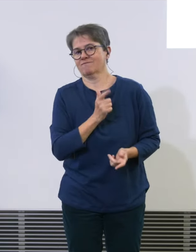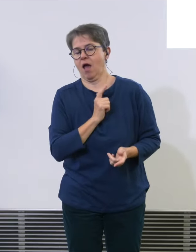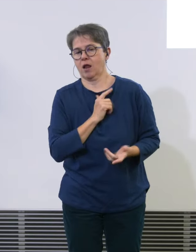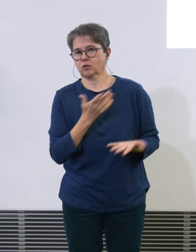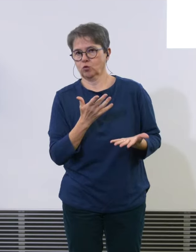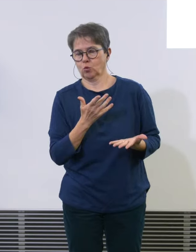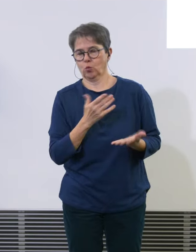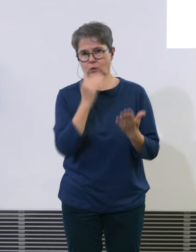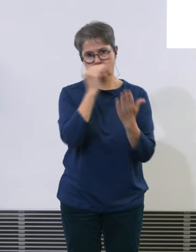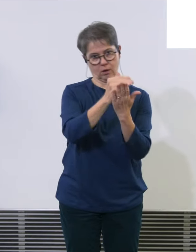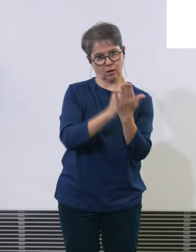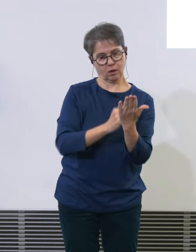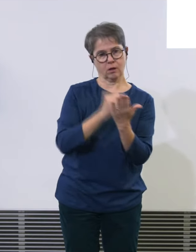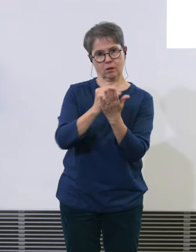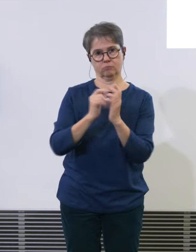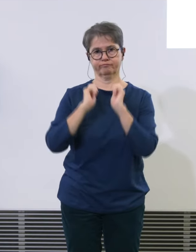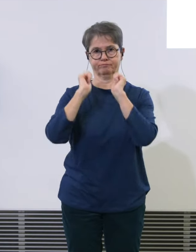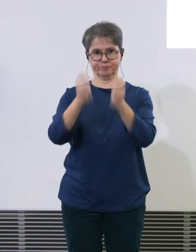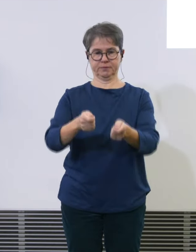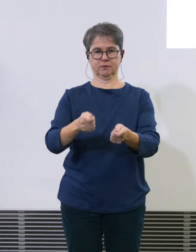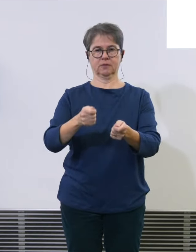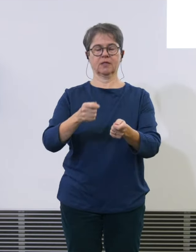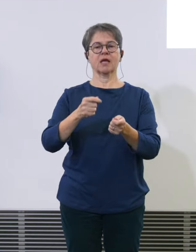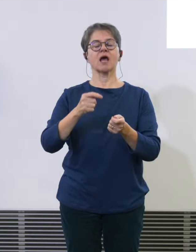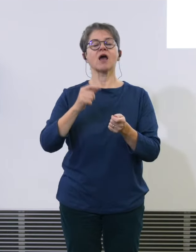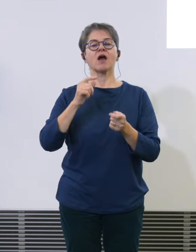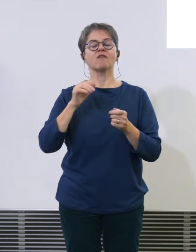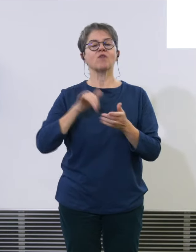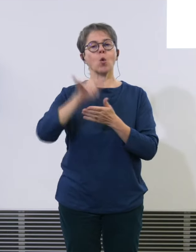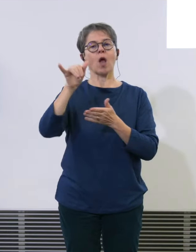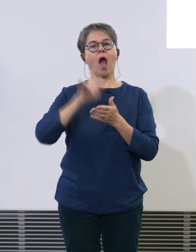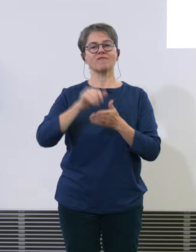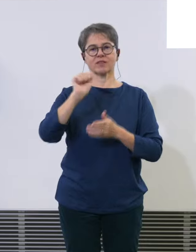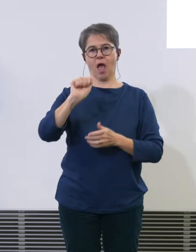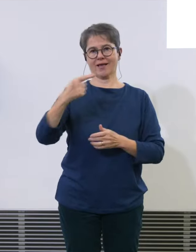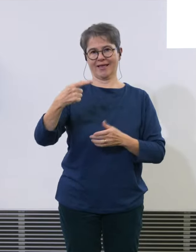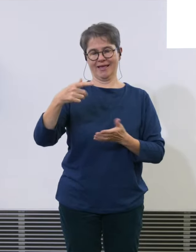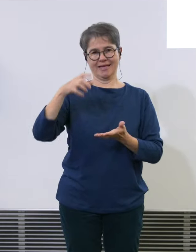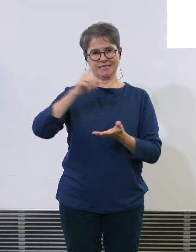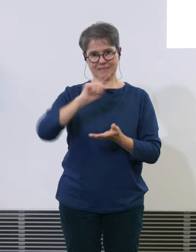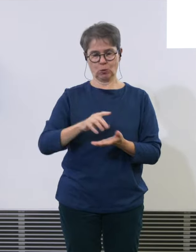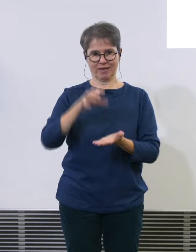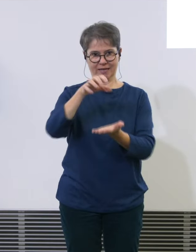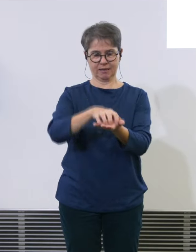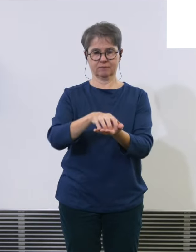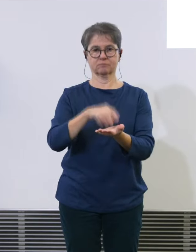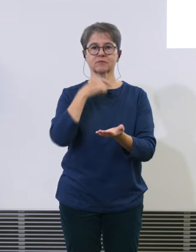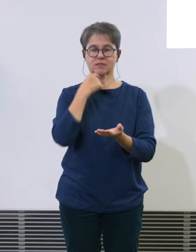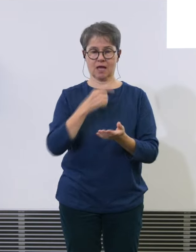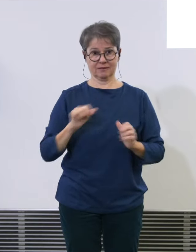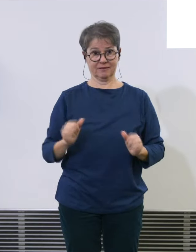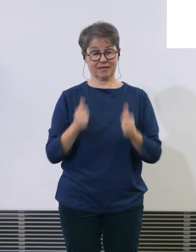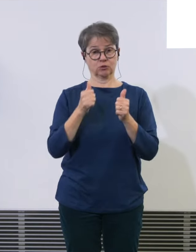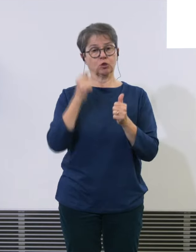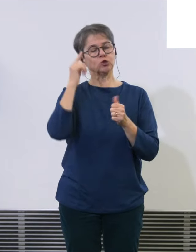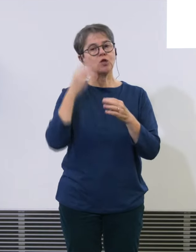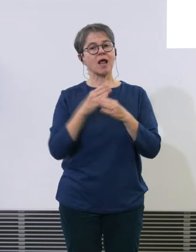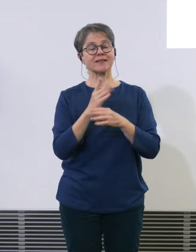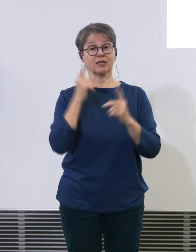AG formuliert. Erstens hat er gesagt, als strategisches Ziel zur volkswirtschaftlichen und verkehrswirtschaftlichen